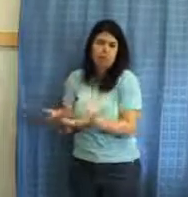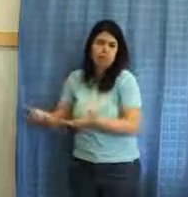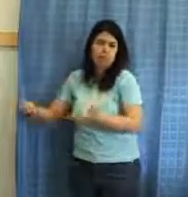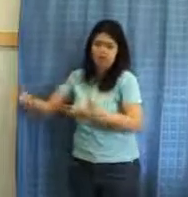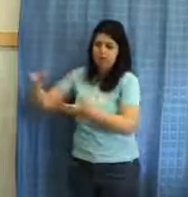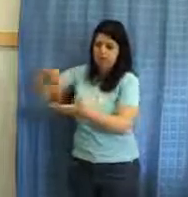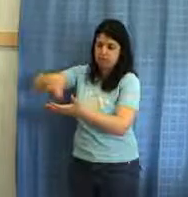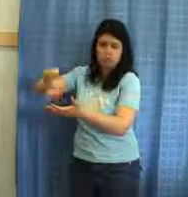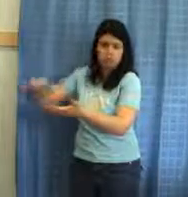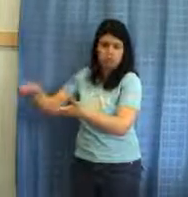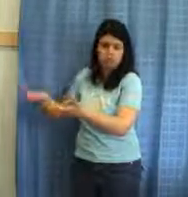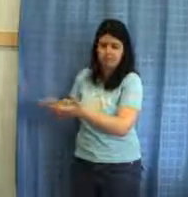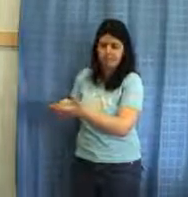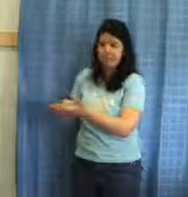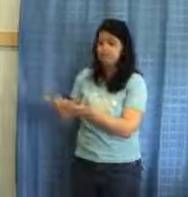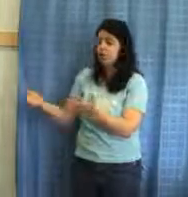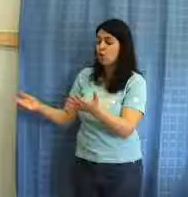Porre il tutto in frigorifero.